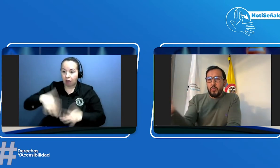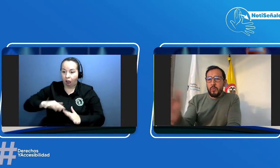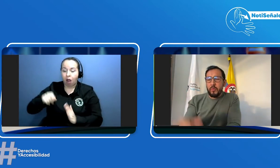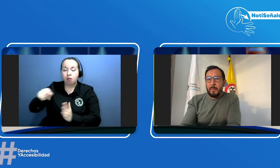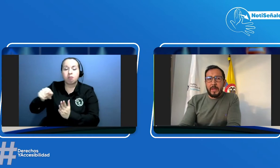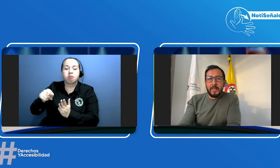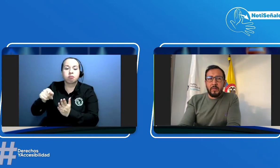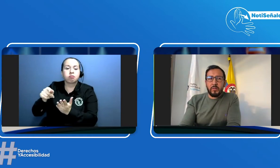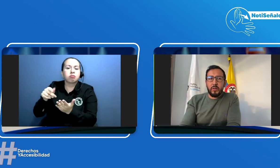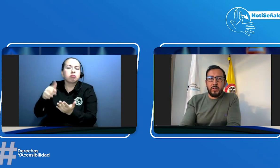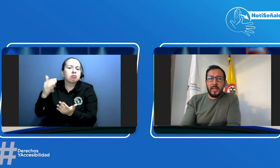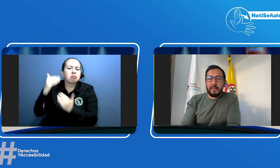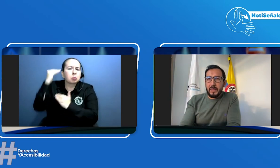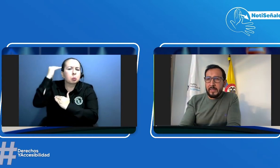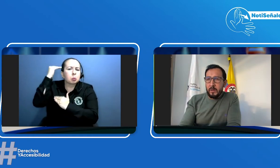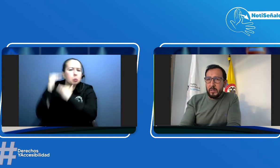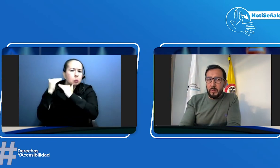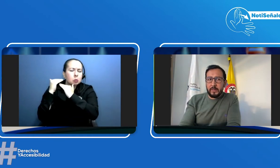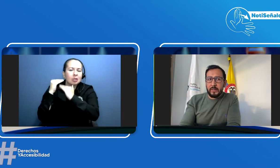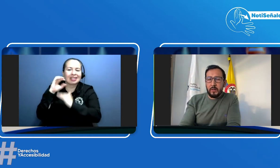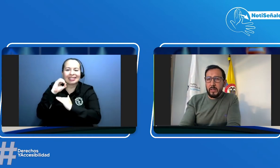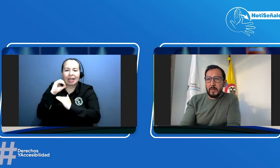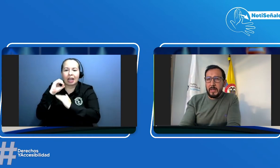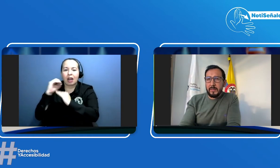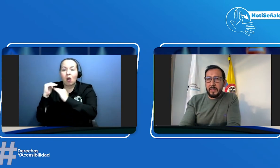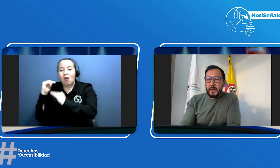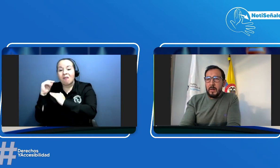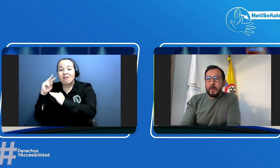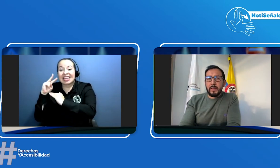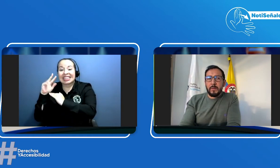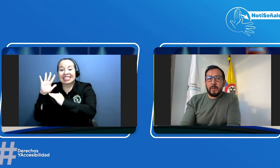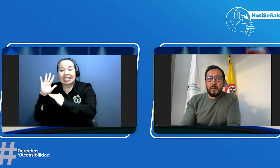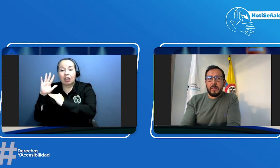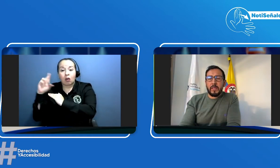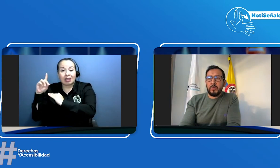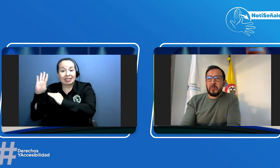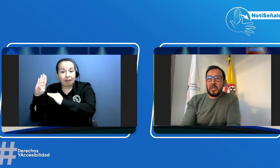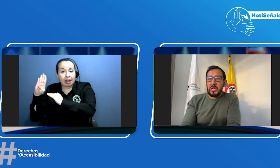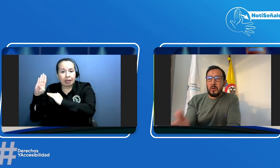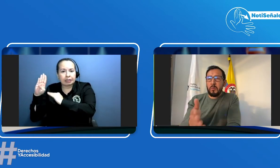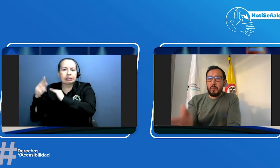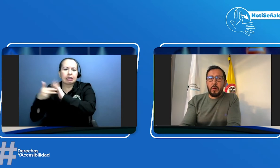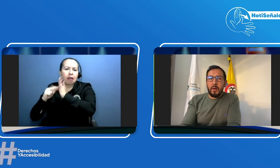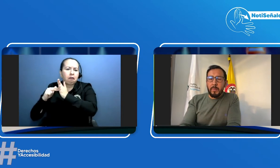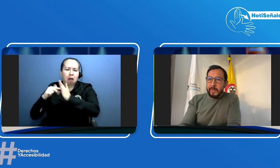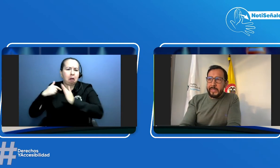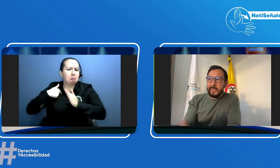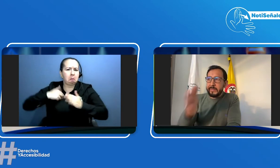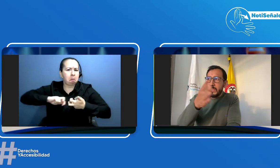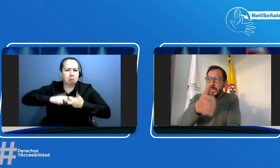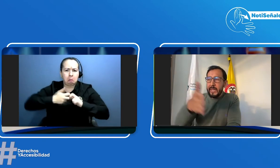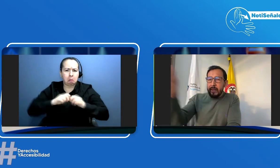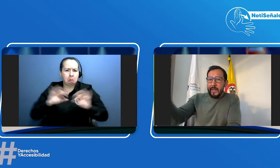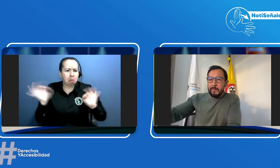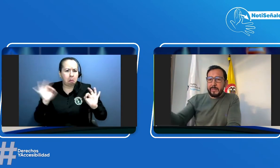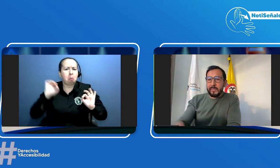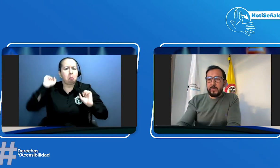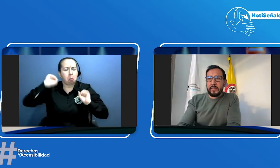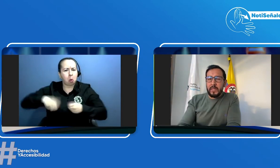pérdida de audición entre 0 y 25 decibeles pues efectivamente yo no tendré ningún problema y seguiré a mi centro de enseñanza